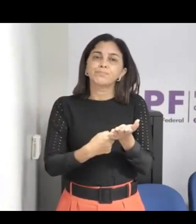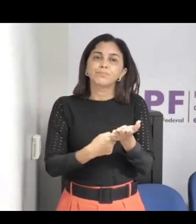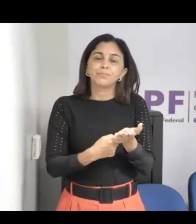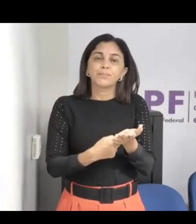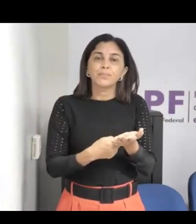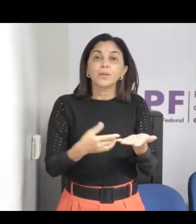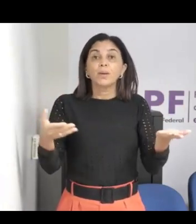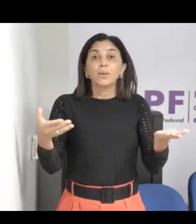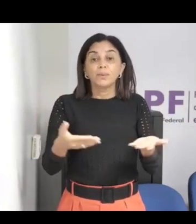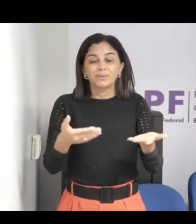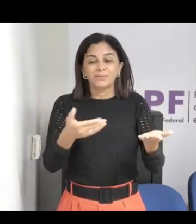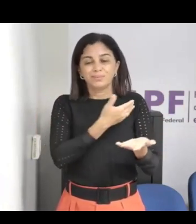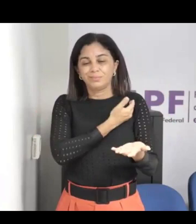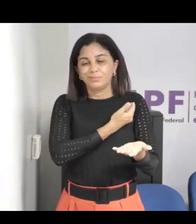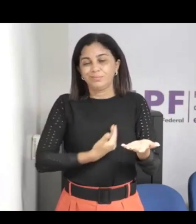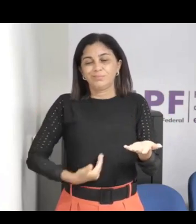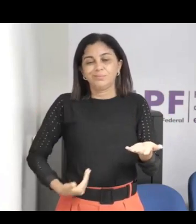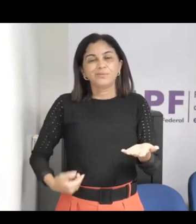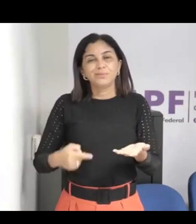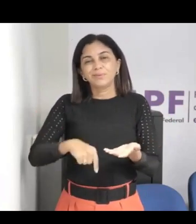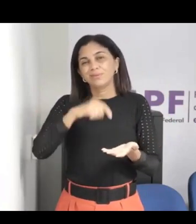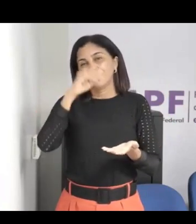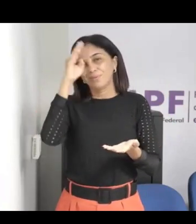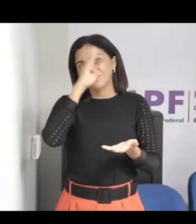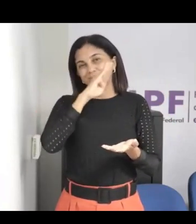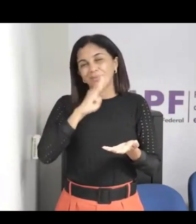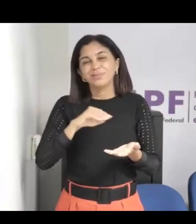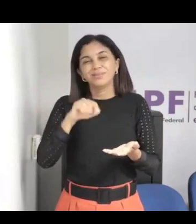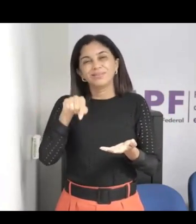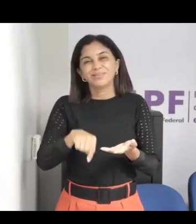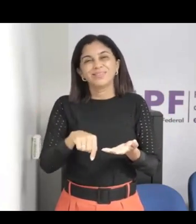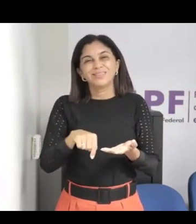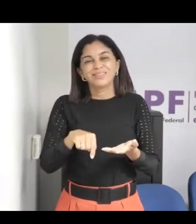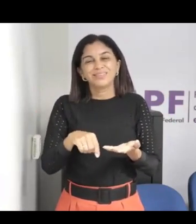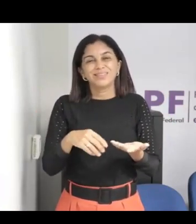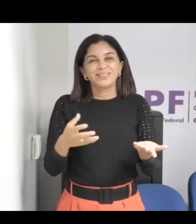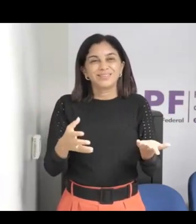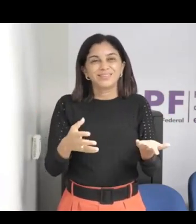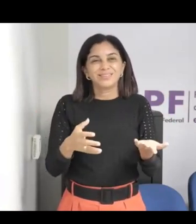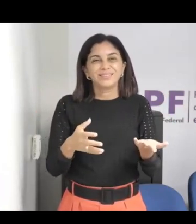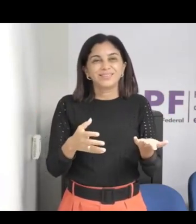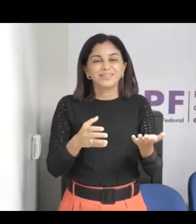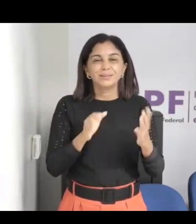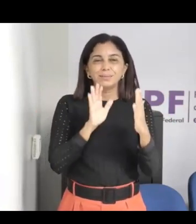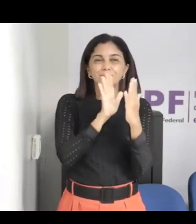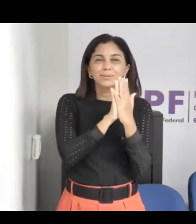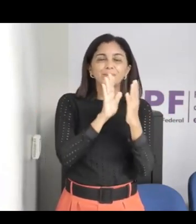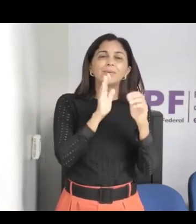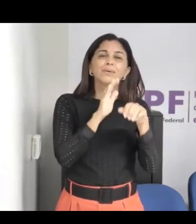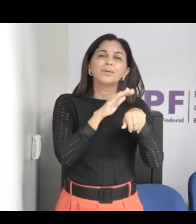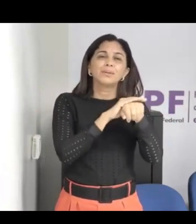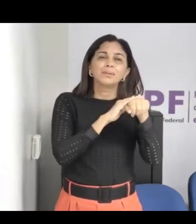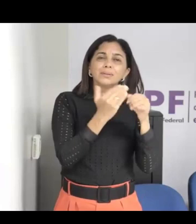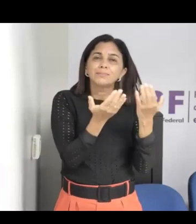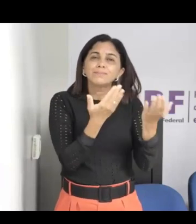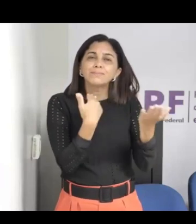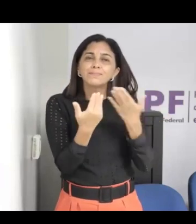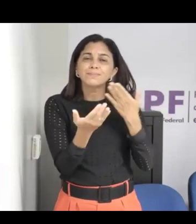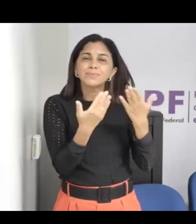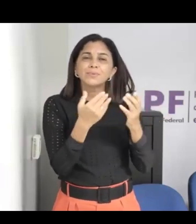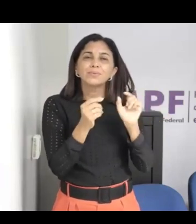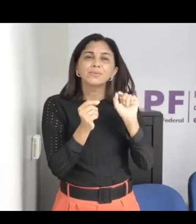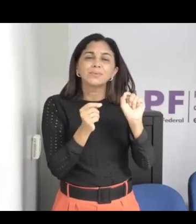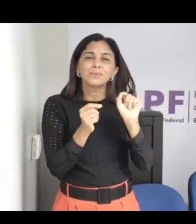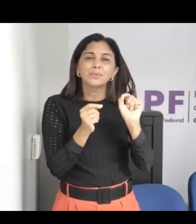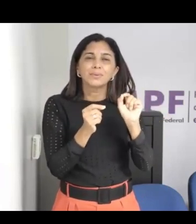primeiro governo que a gente começou a trabalhar agora aqui no Distrito Federal, né, eu fico em Brasília e o governo do Distrito Federal adotou como